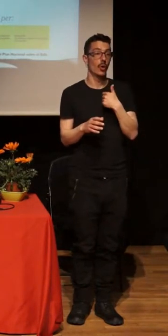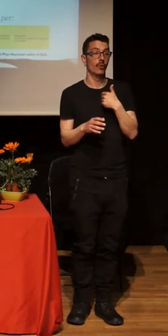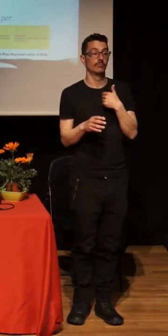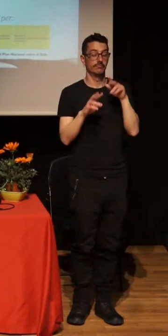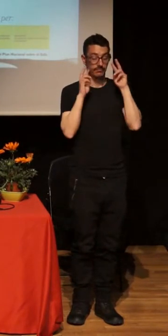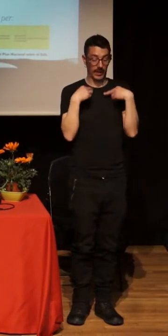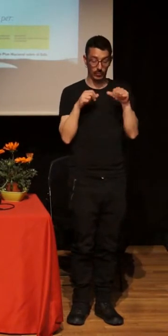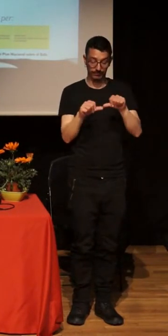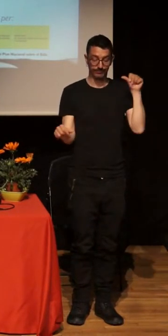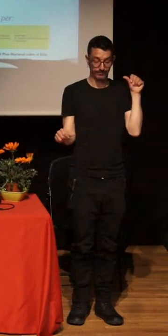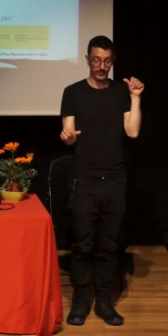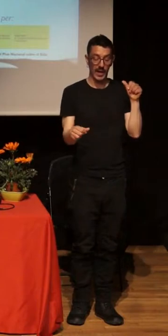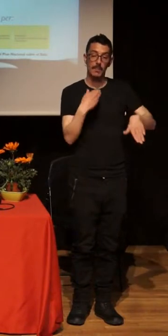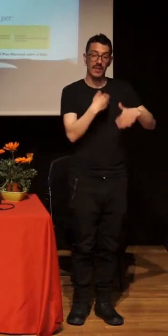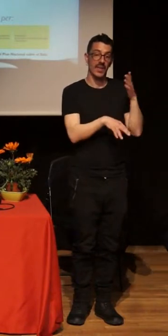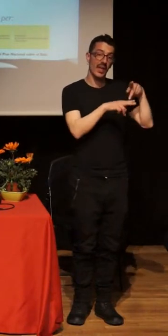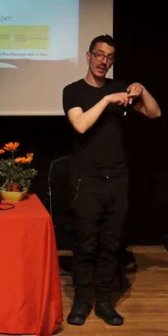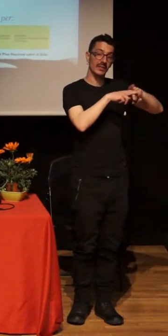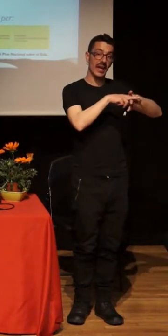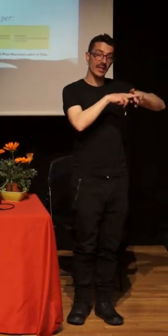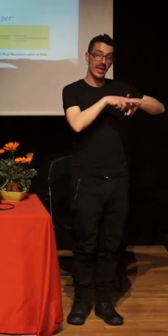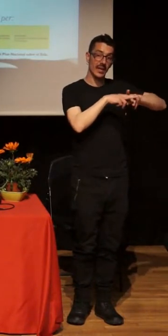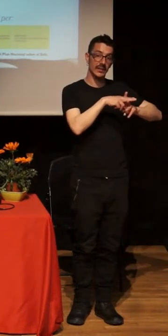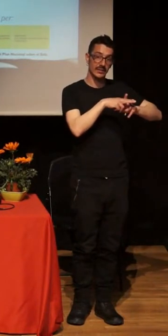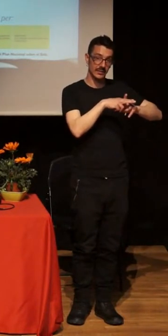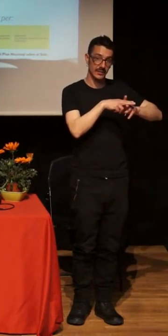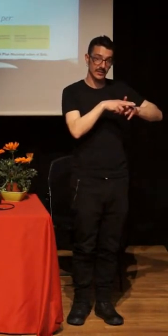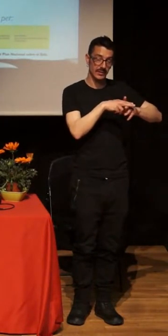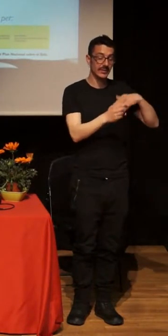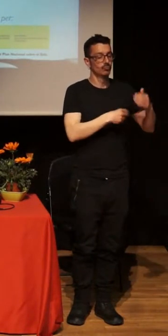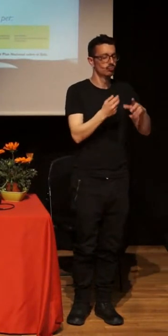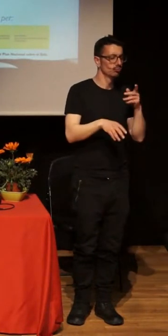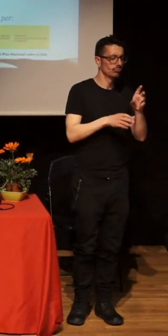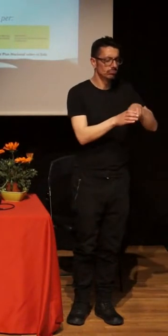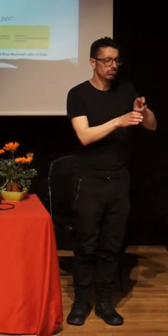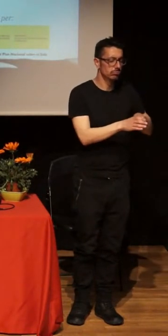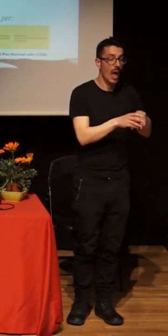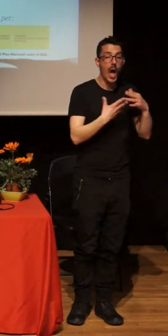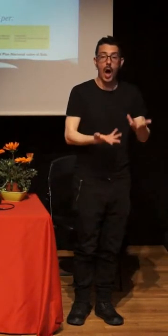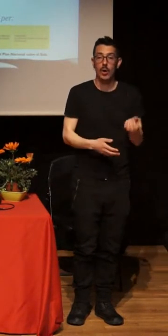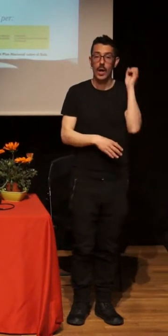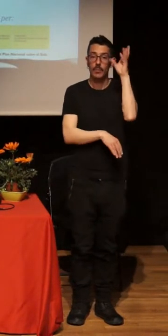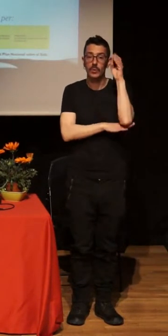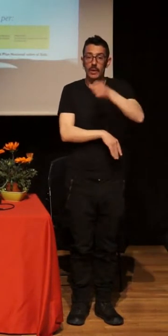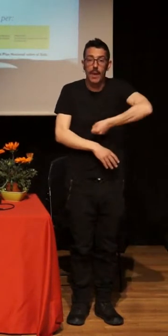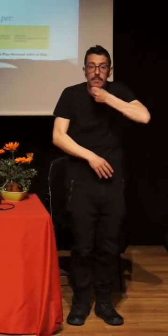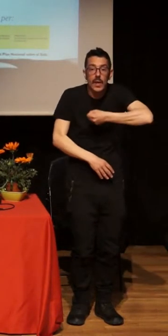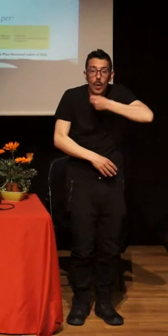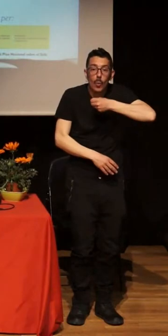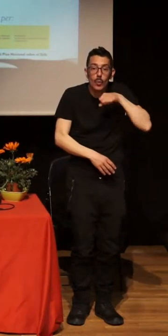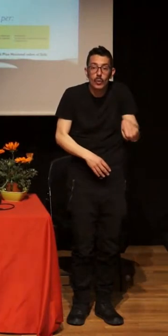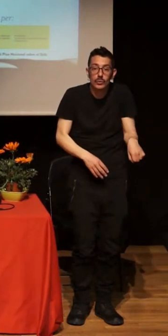a… y he acabado en ponentes viejunos, ¿no? Que es un poco el escenario en el que estamos ahora. Pues bueno,